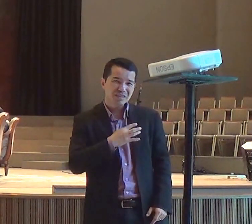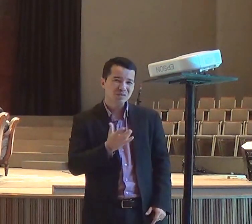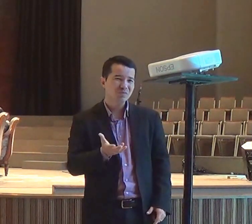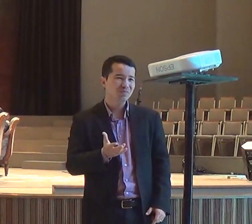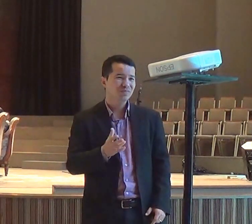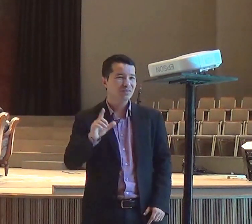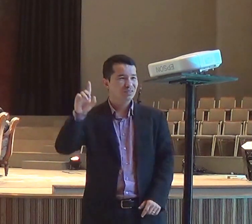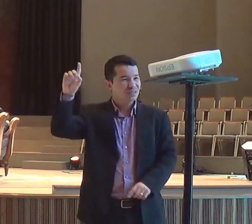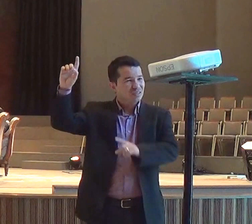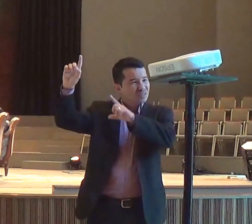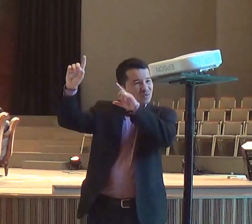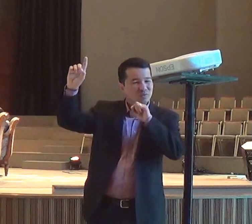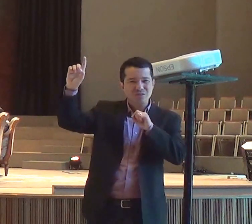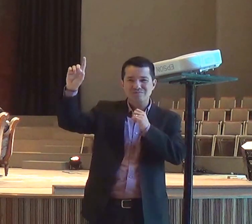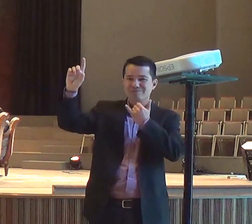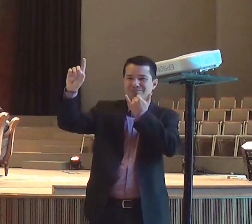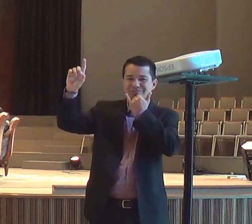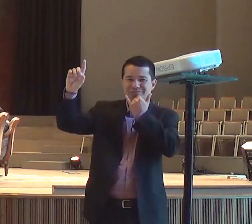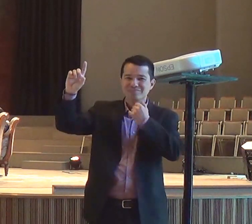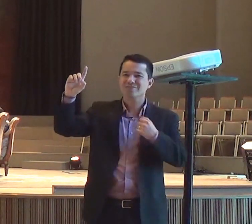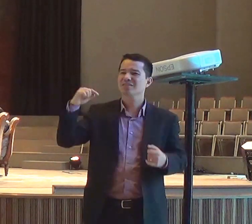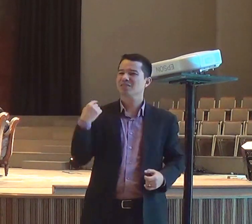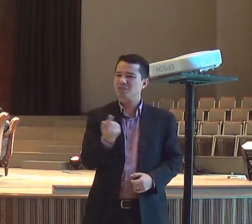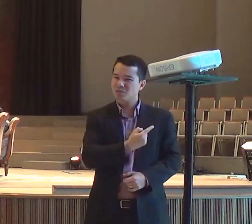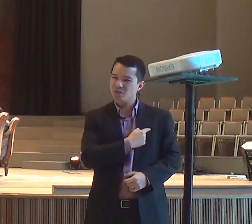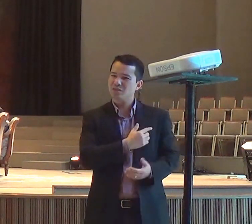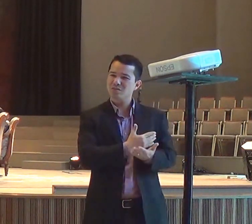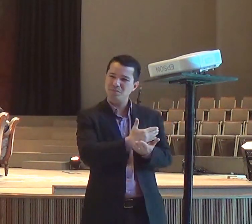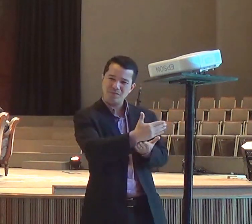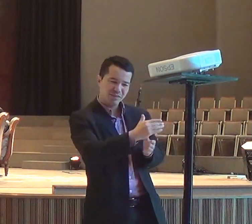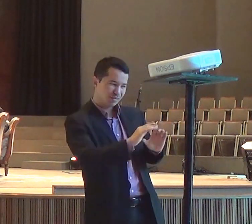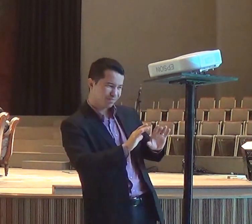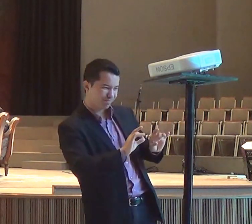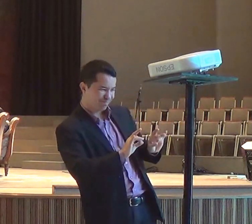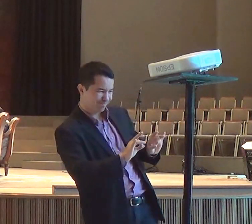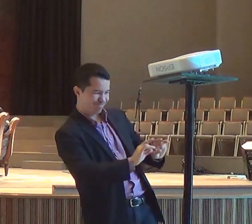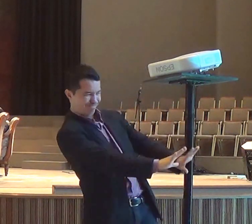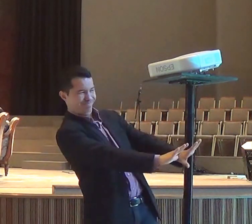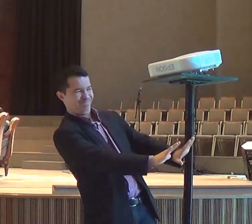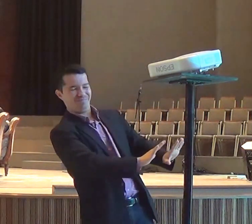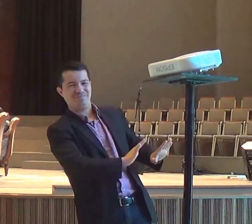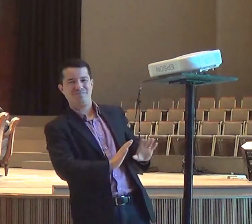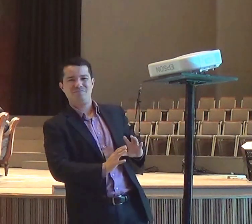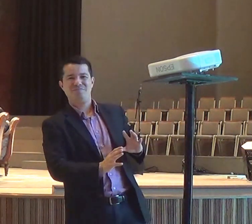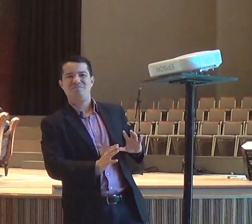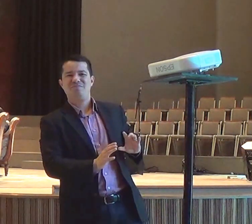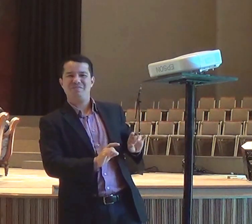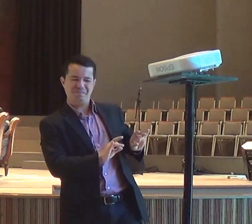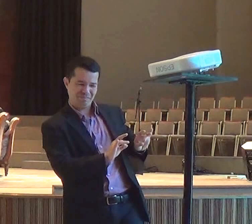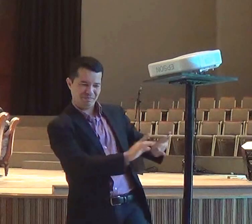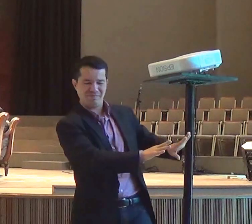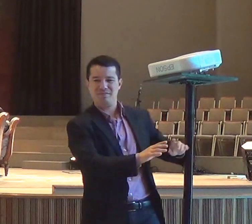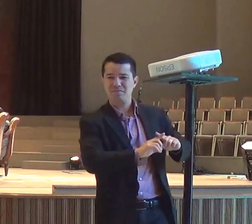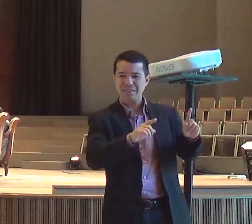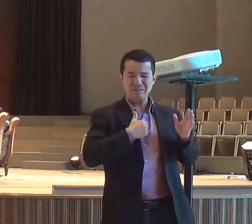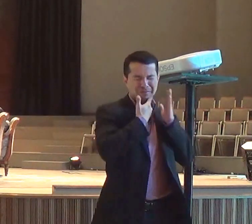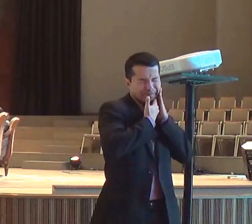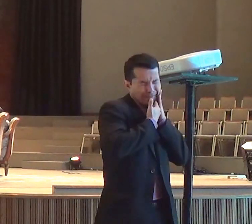porque o medo, faz a gente, rejeitar, o processo, de Deus, na nossa vida, e faz a,